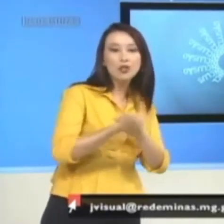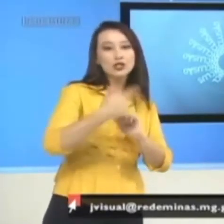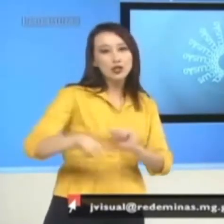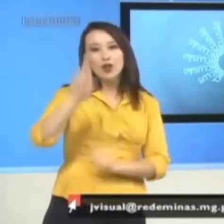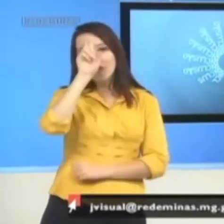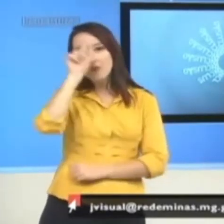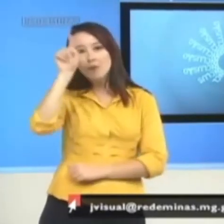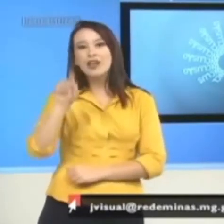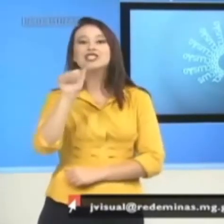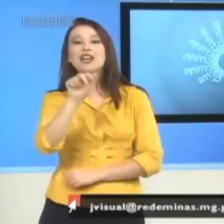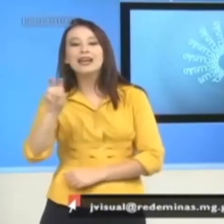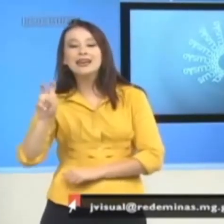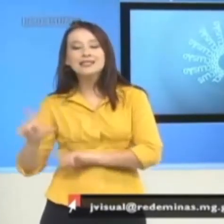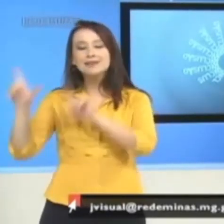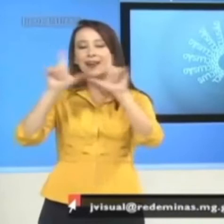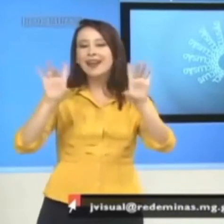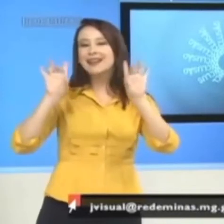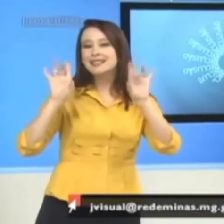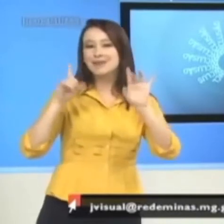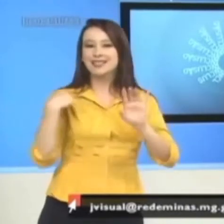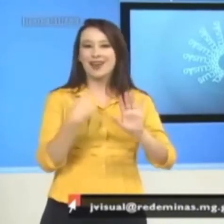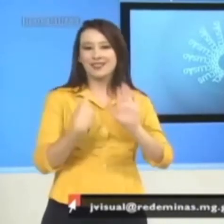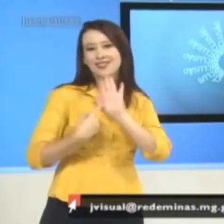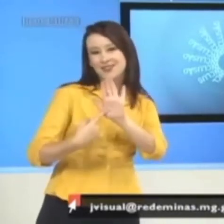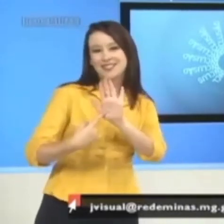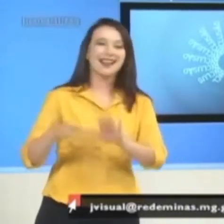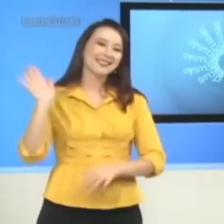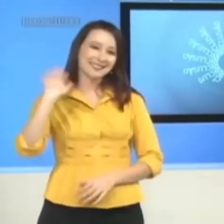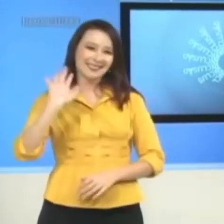-dia e 15, com uma reportagem especial. Tchau!